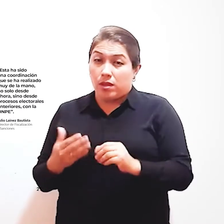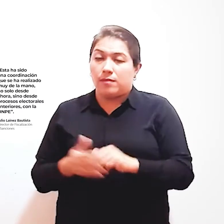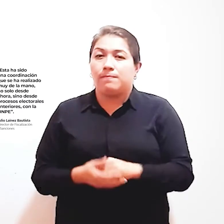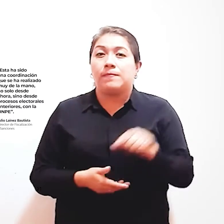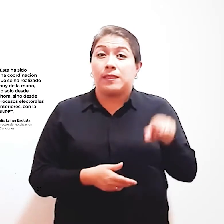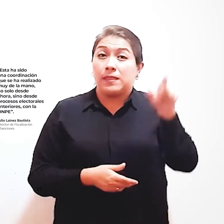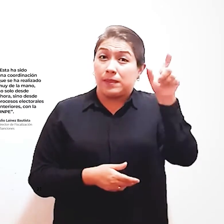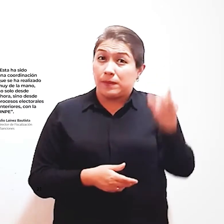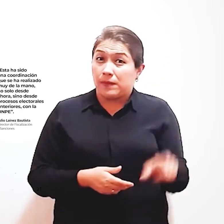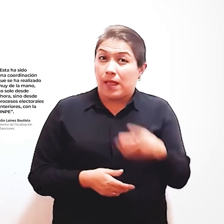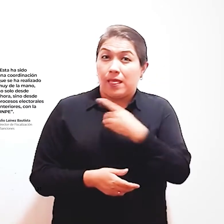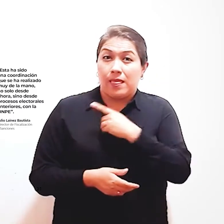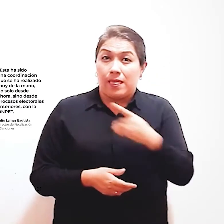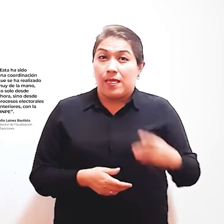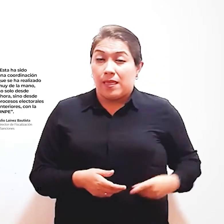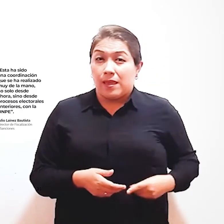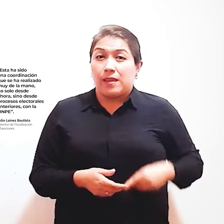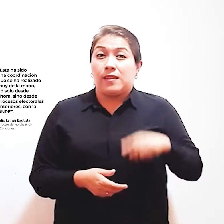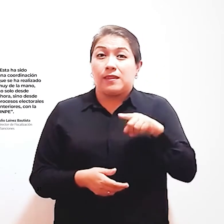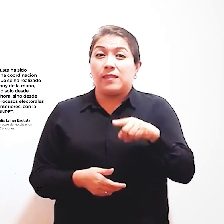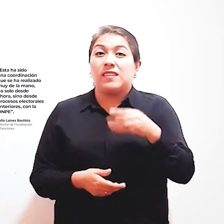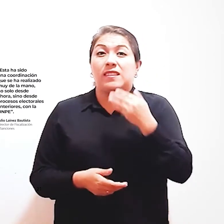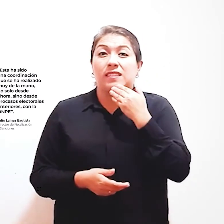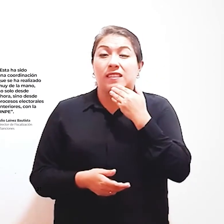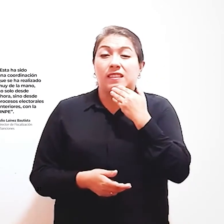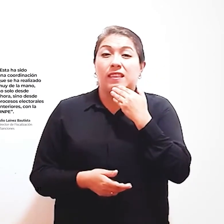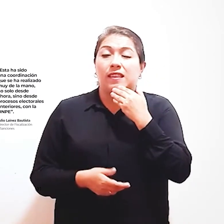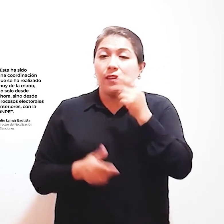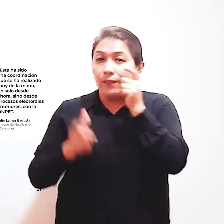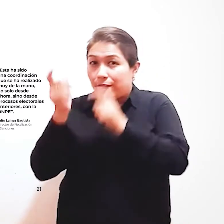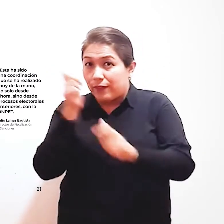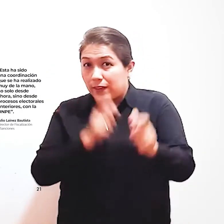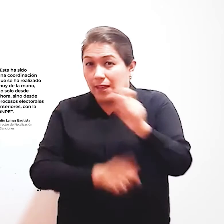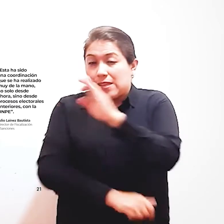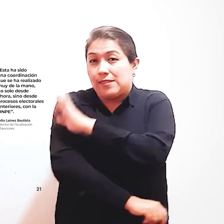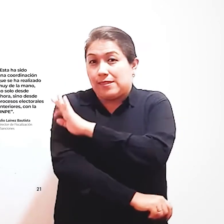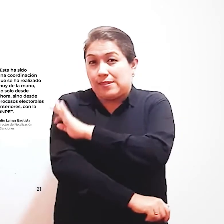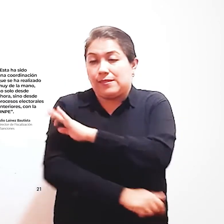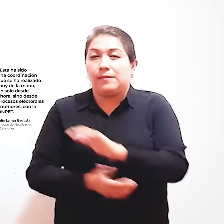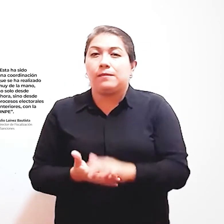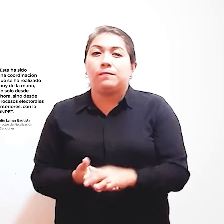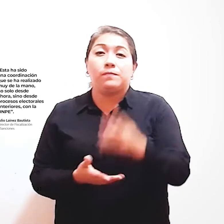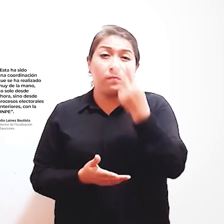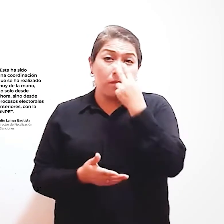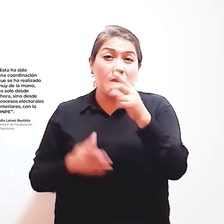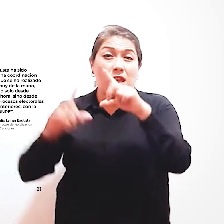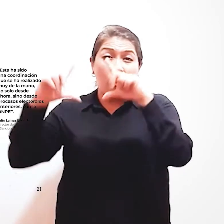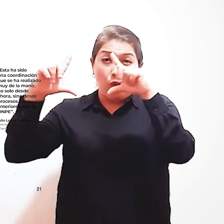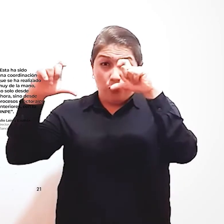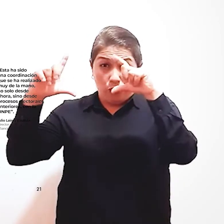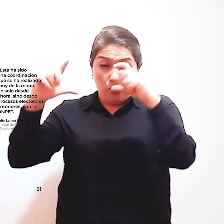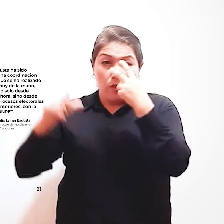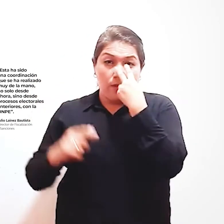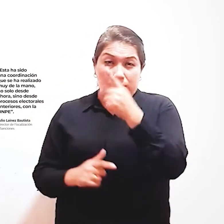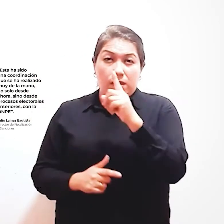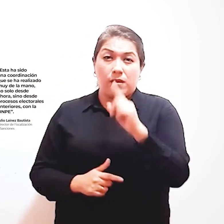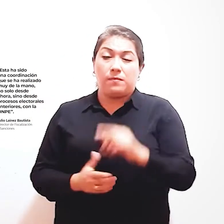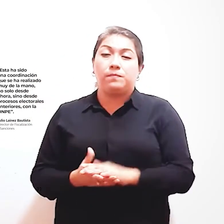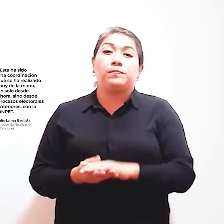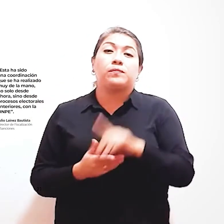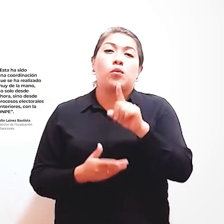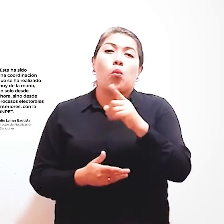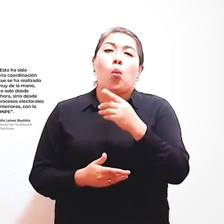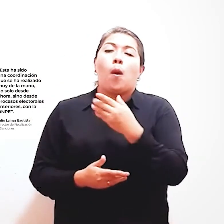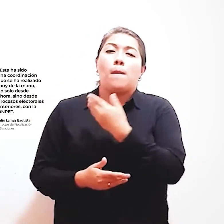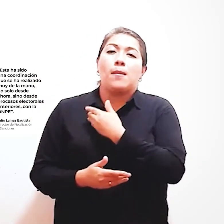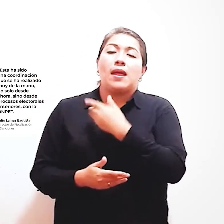Julio Lainez Bautista Director de Fiscalización Y Sanciones En imagen En la primera